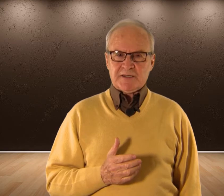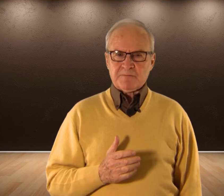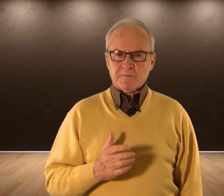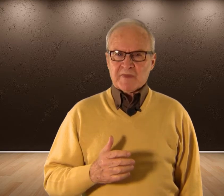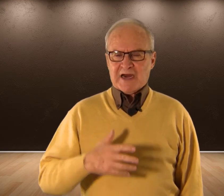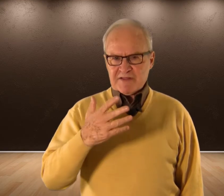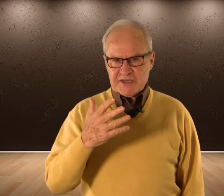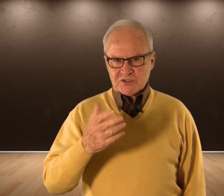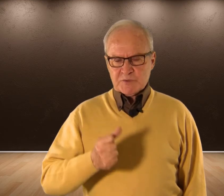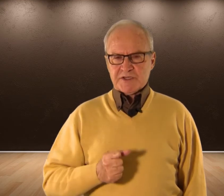avanzar en su vida